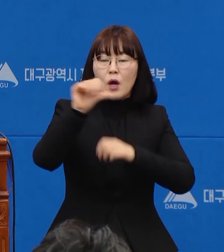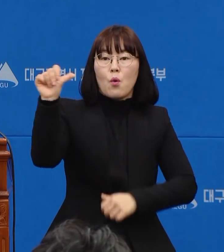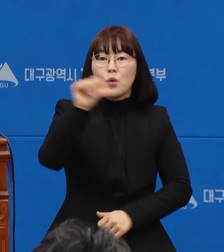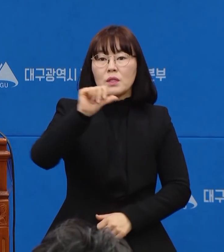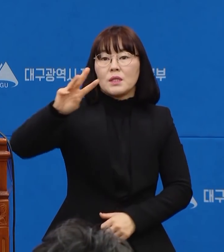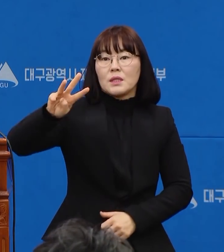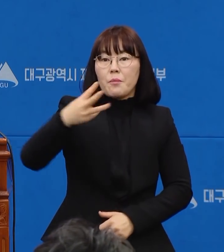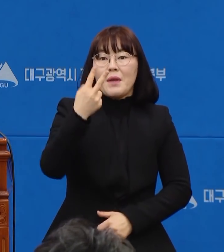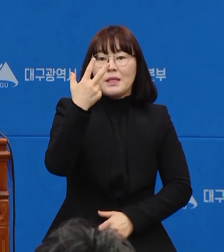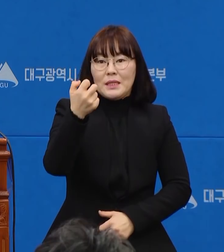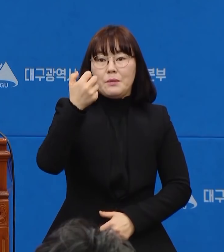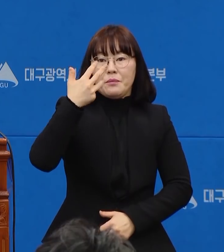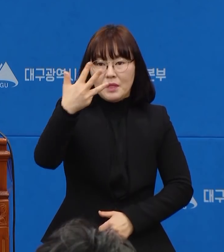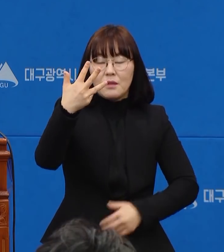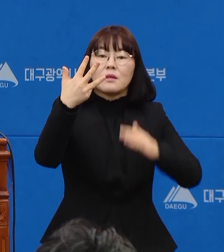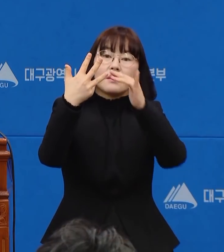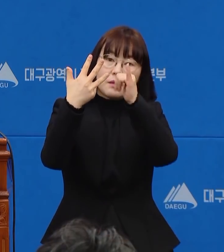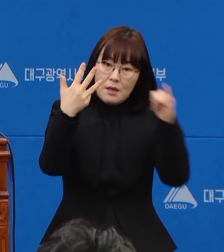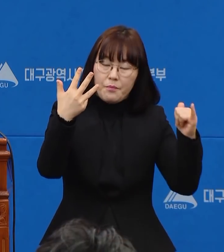,378명입니다.